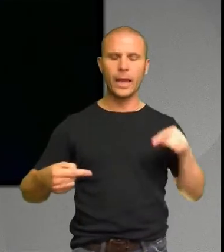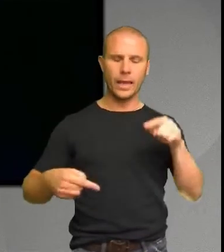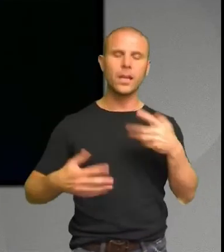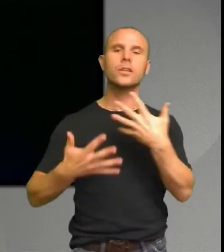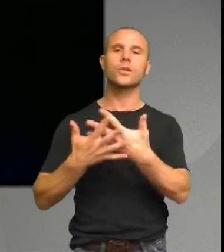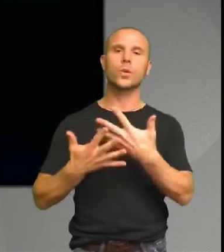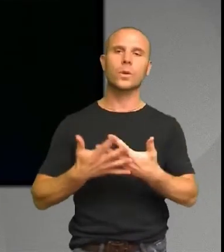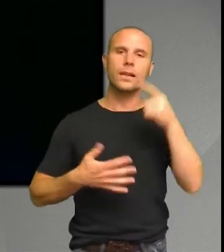ändra på.